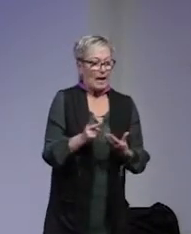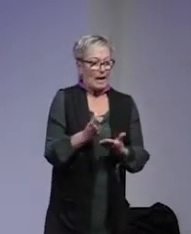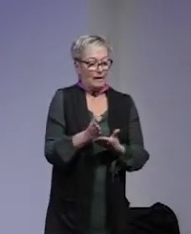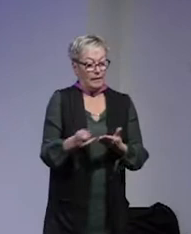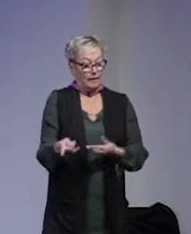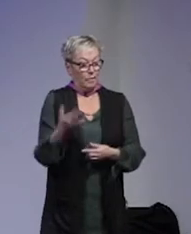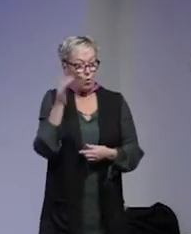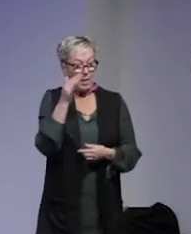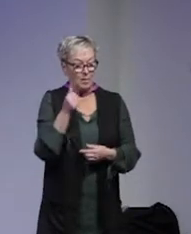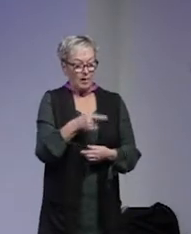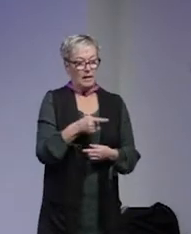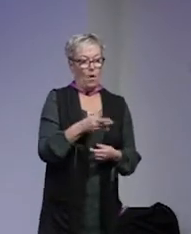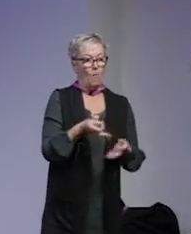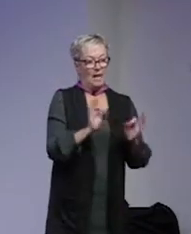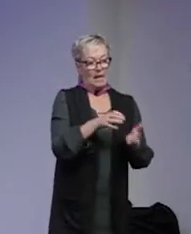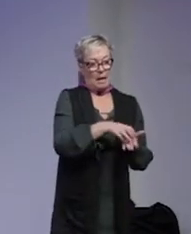debatten Tack!